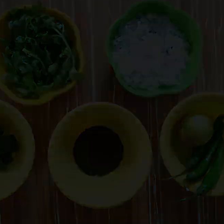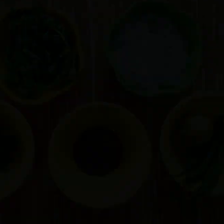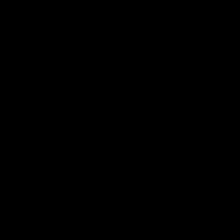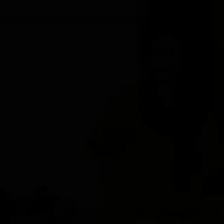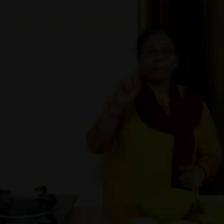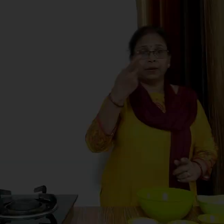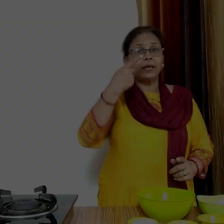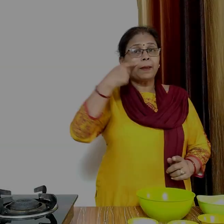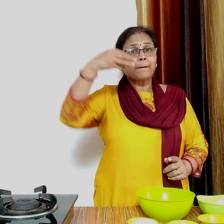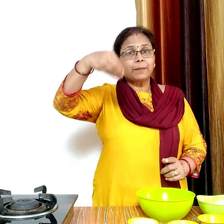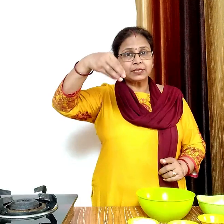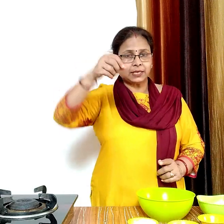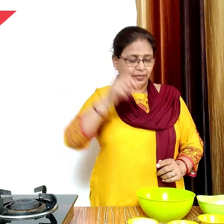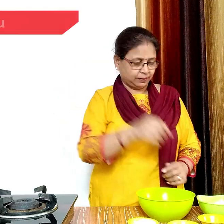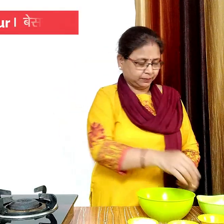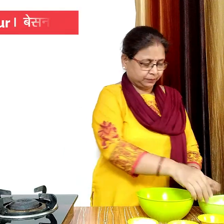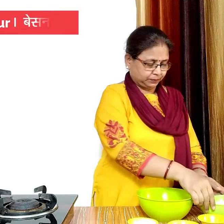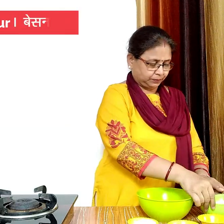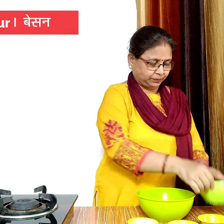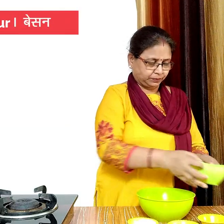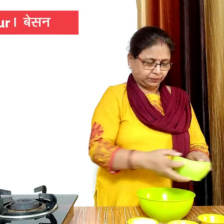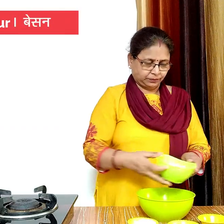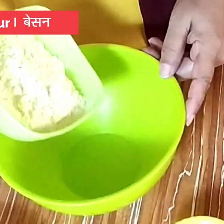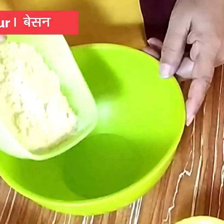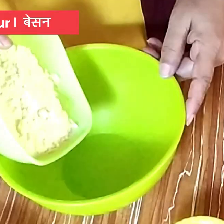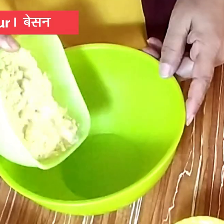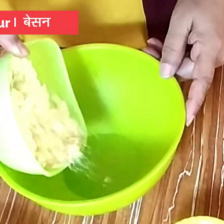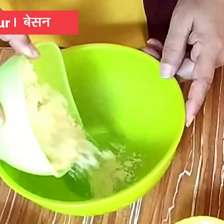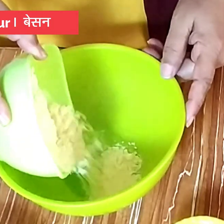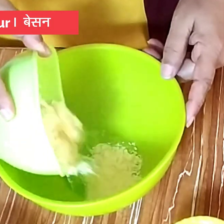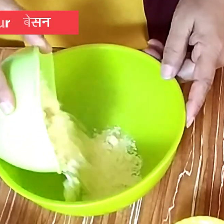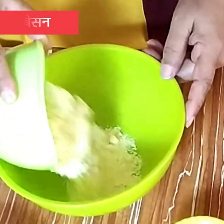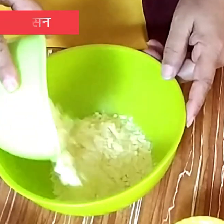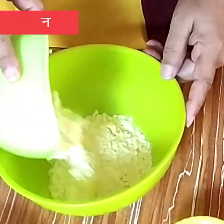ठोकला बनाने के लिए सबसे पहले एक बाउल में एक कपे सन्थ